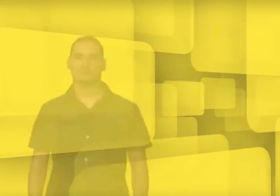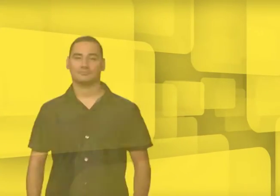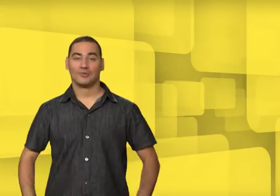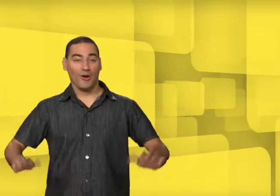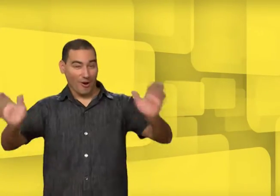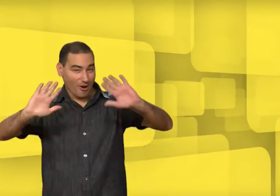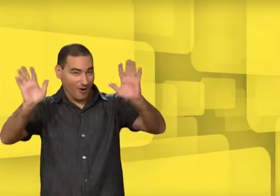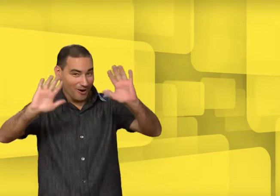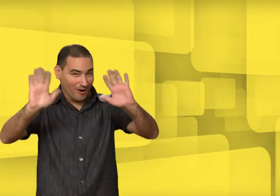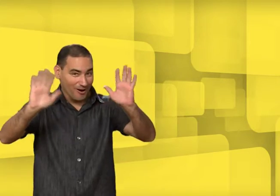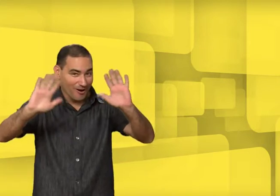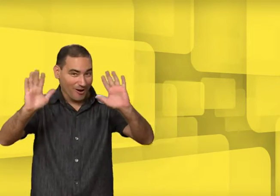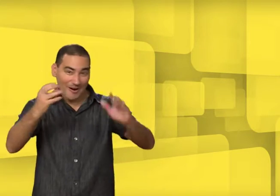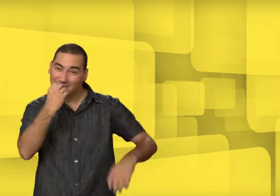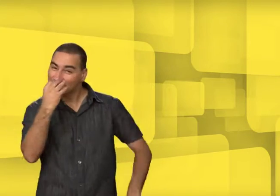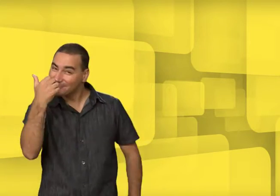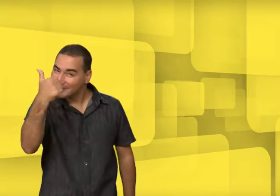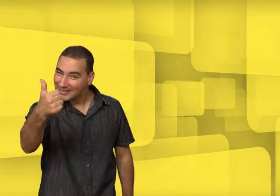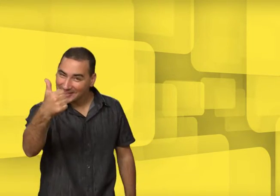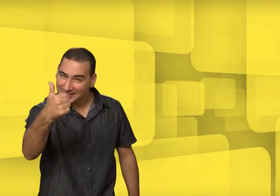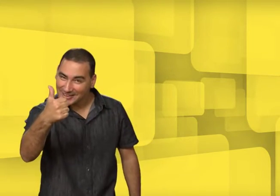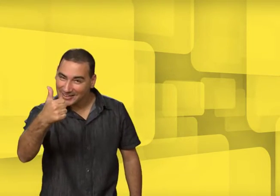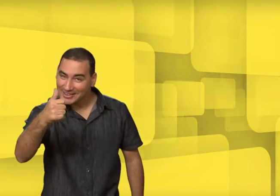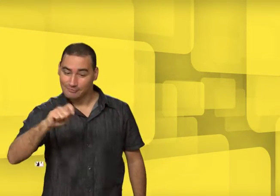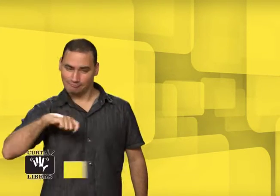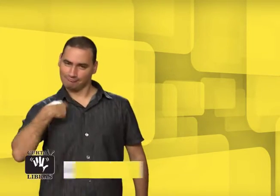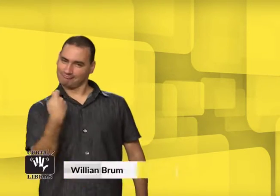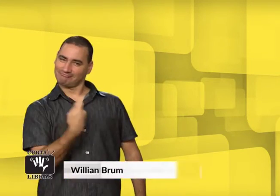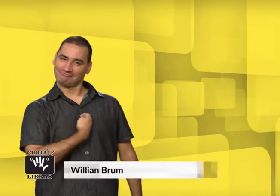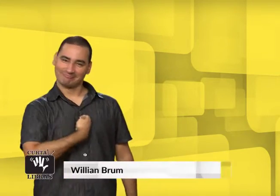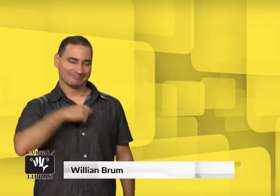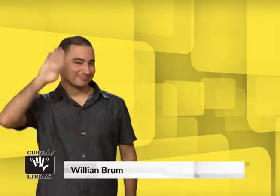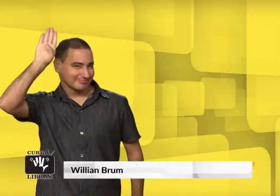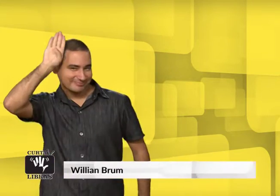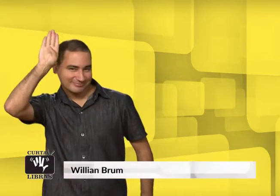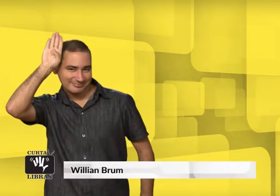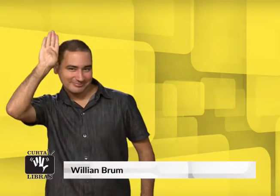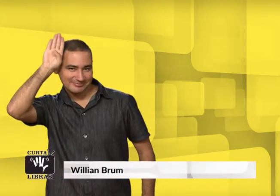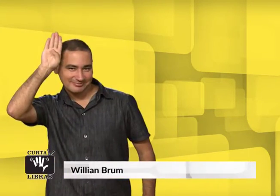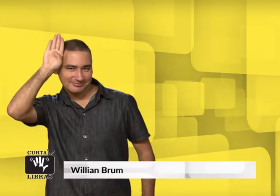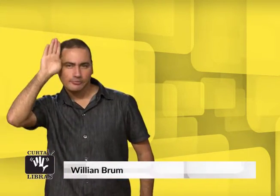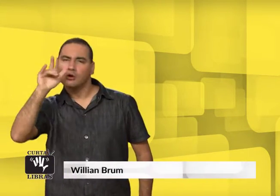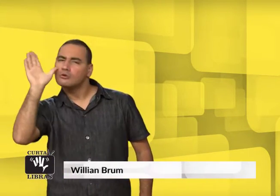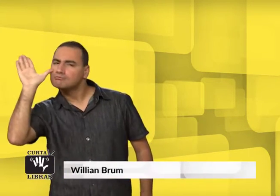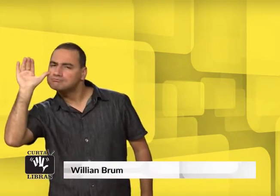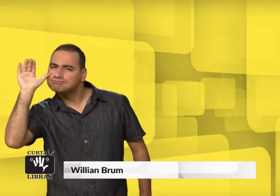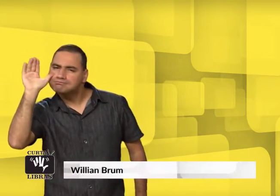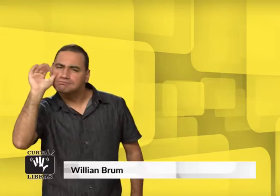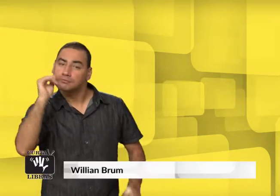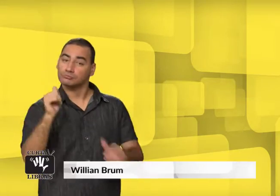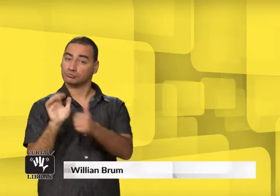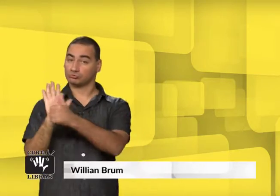Olá, tudo bem? Meu sinal é esse. Assistiu ao Curta Libras?